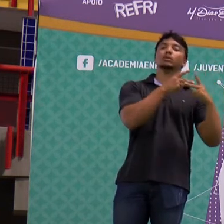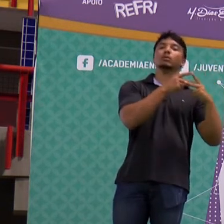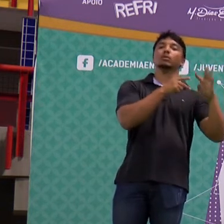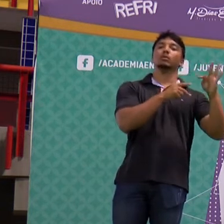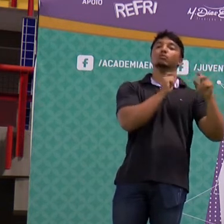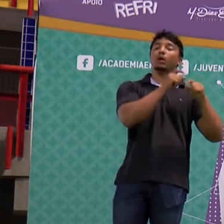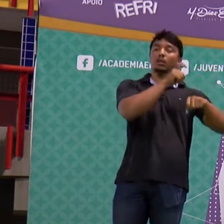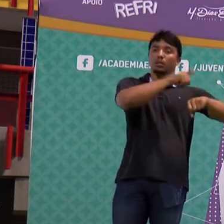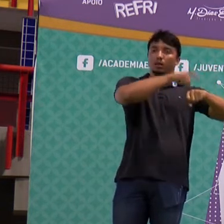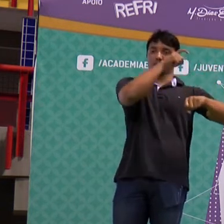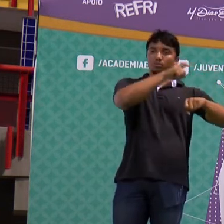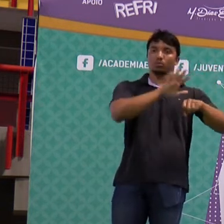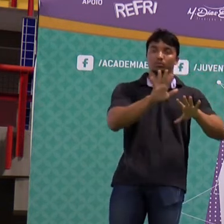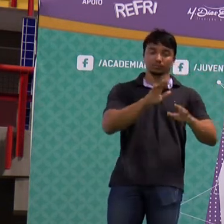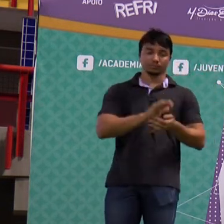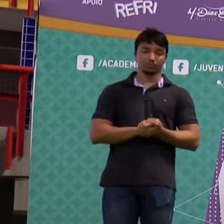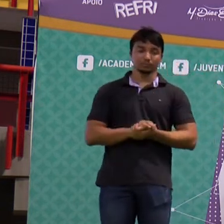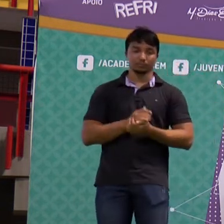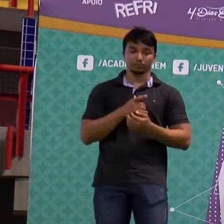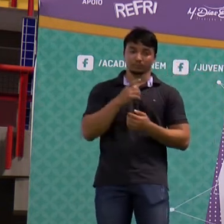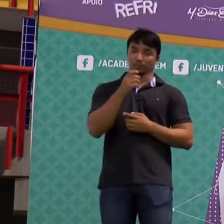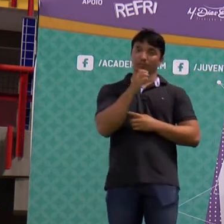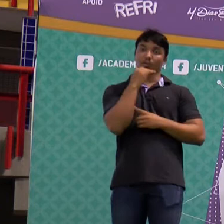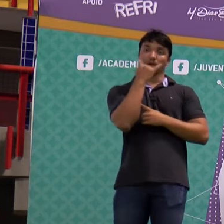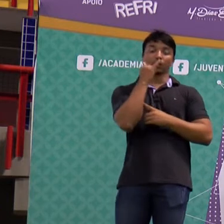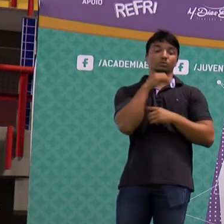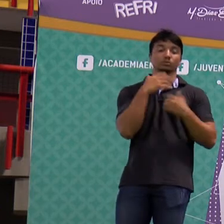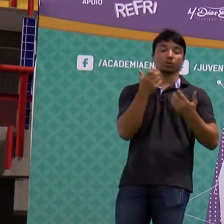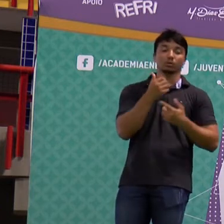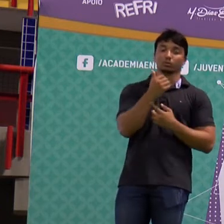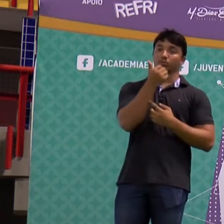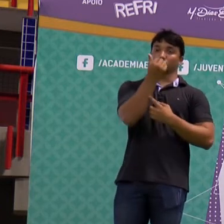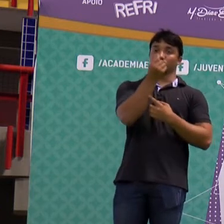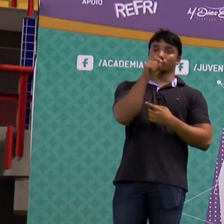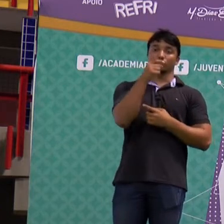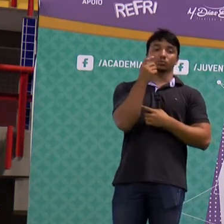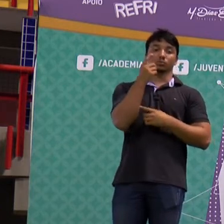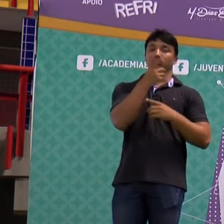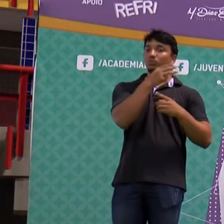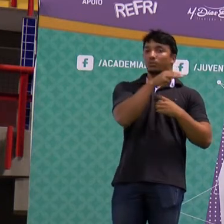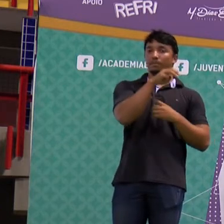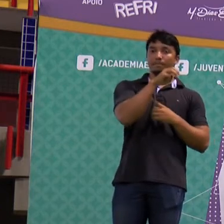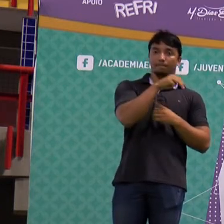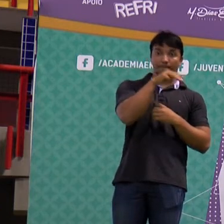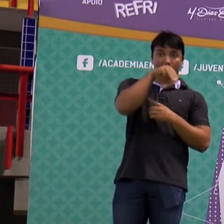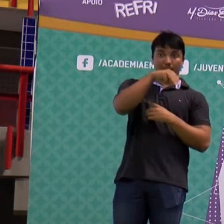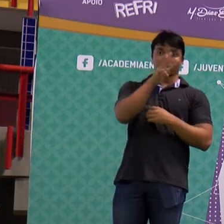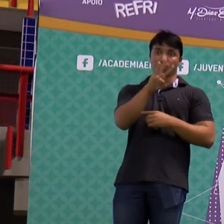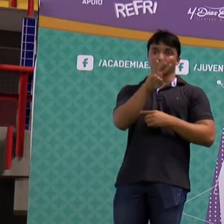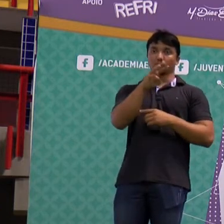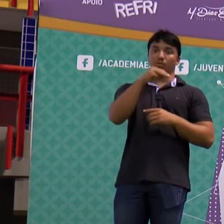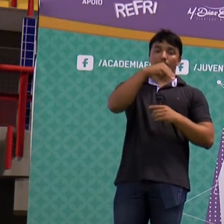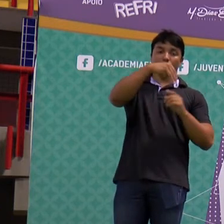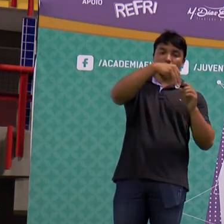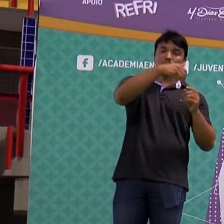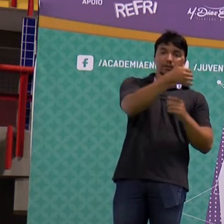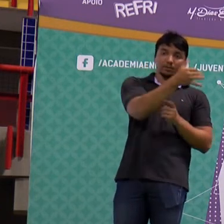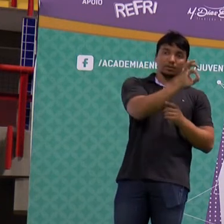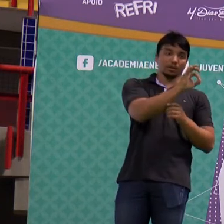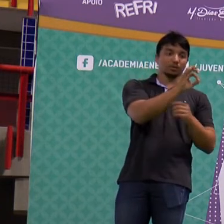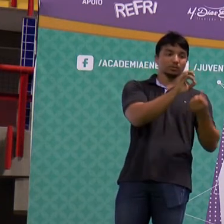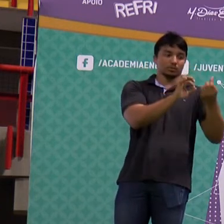Substituindo os dados que a gente tem, energia, 6.250 mega, mega é o prefixo 10 a sexta.